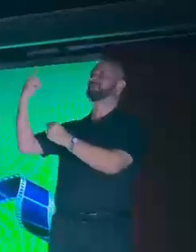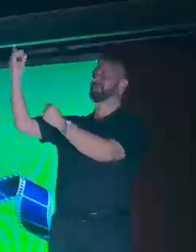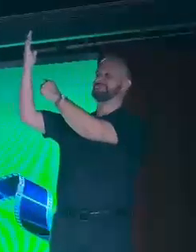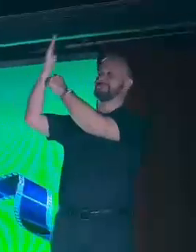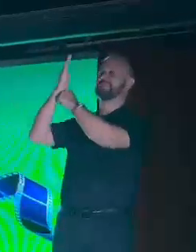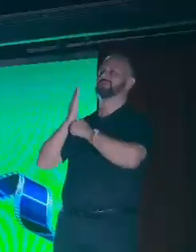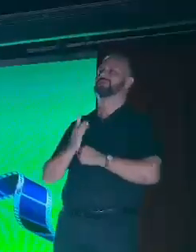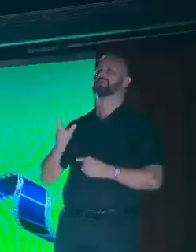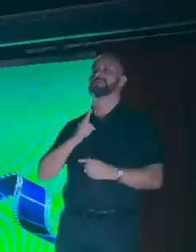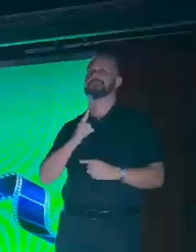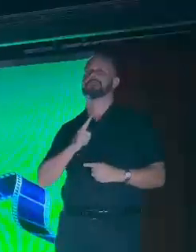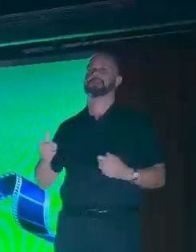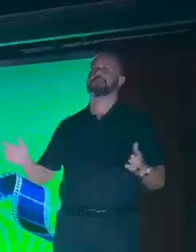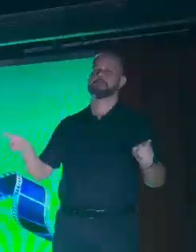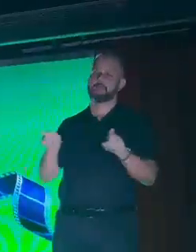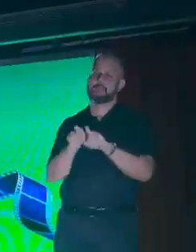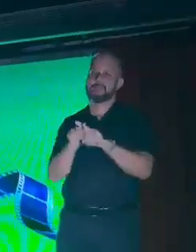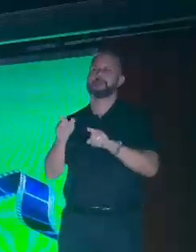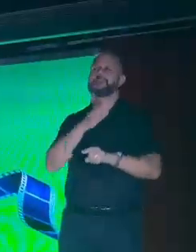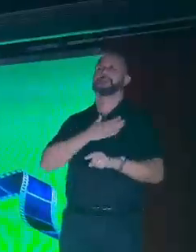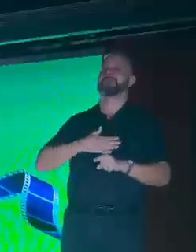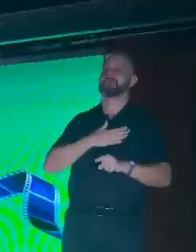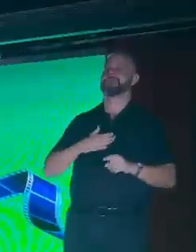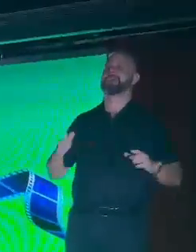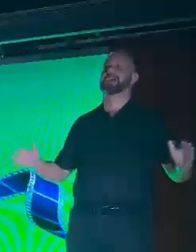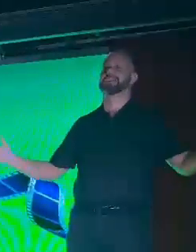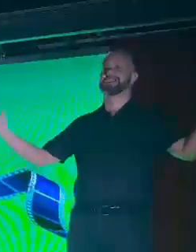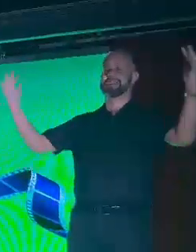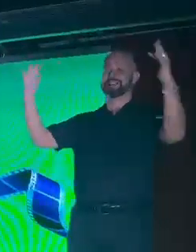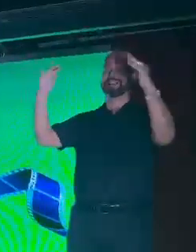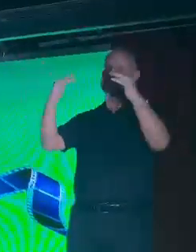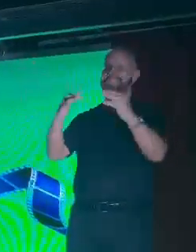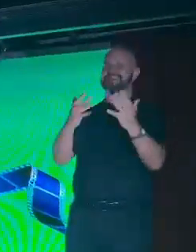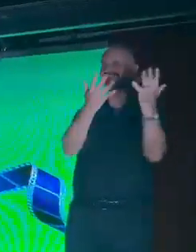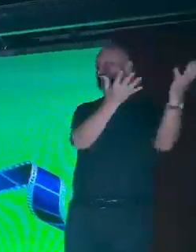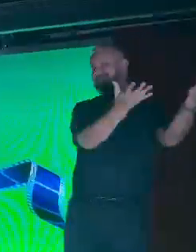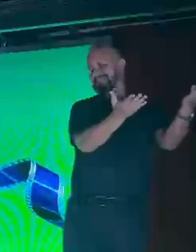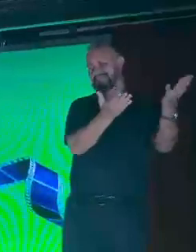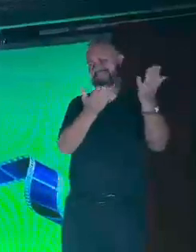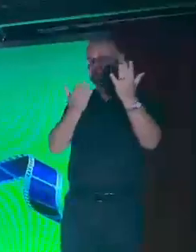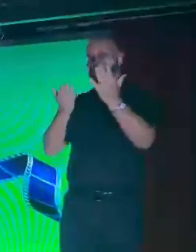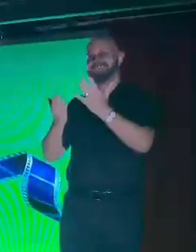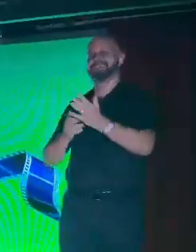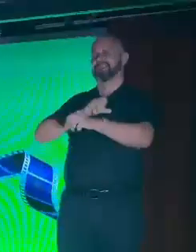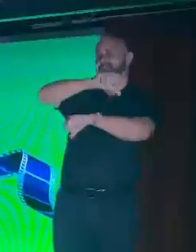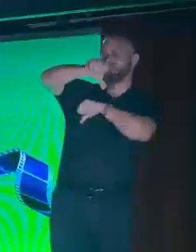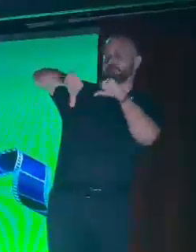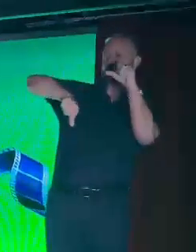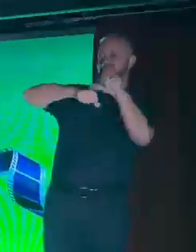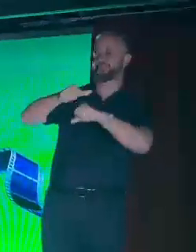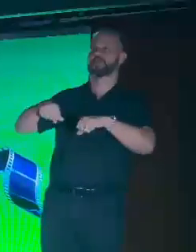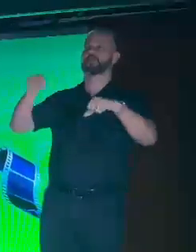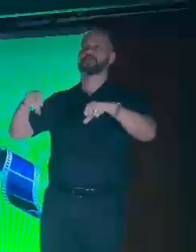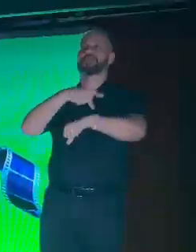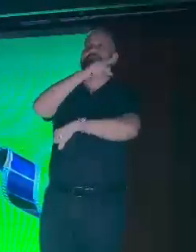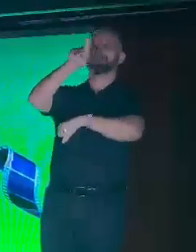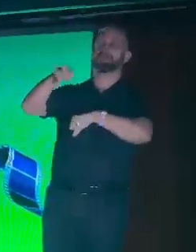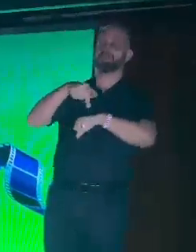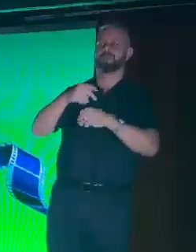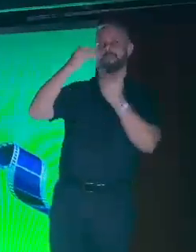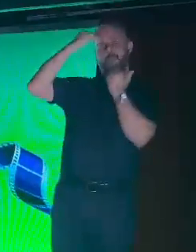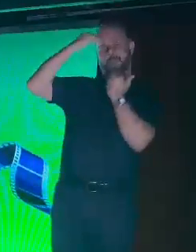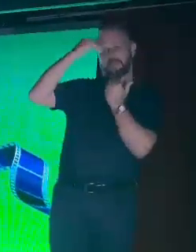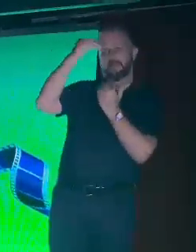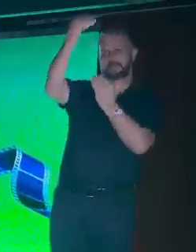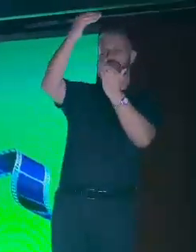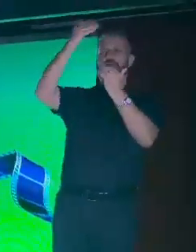E a gratidão por vocês que aceitaram o convite, mesmo com a mudança de última hora, para vir aqui até a praça. O nosso muito